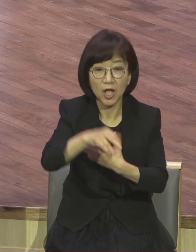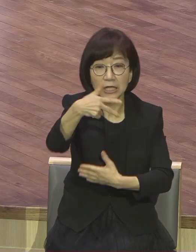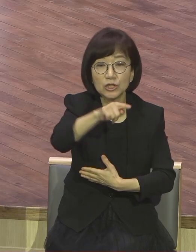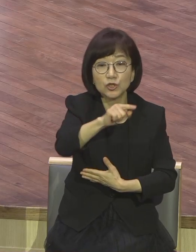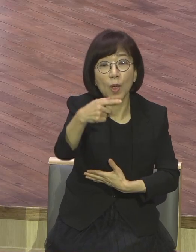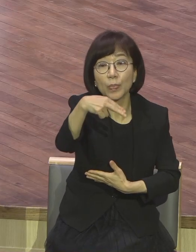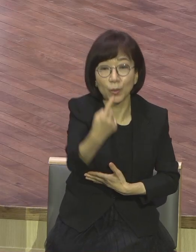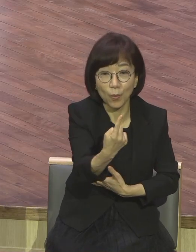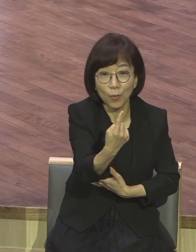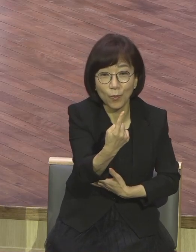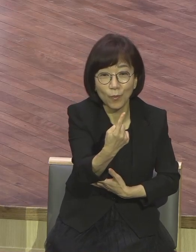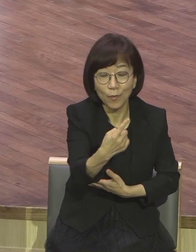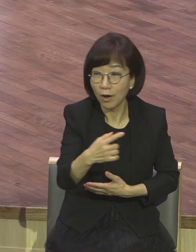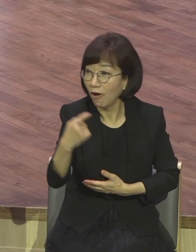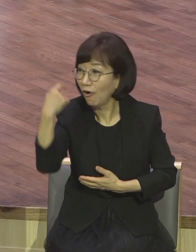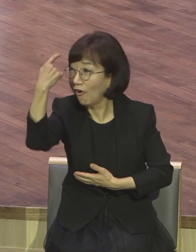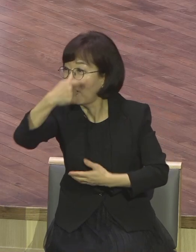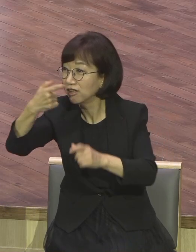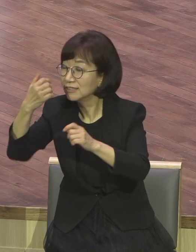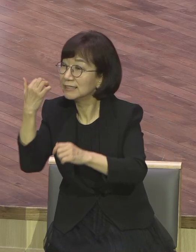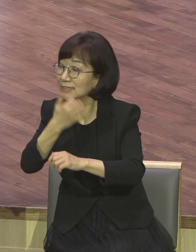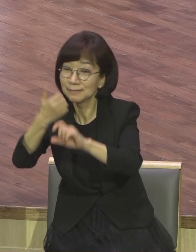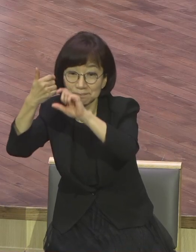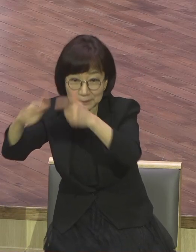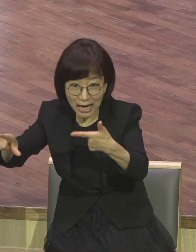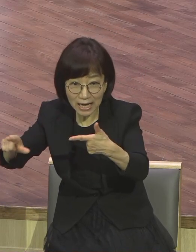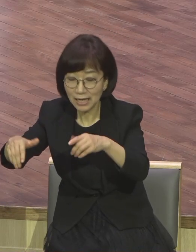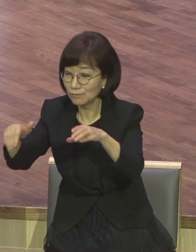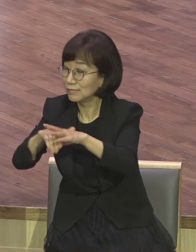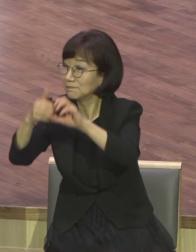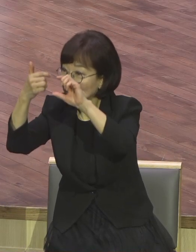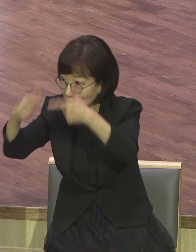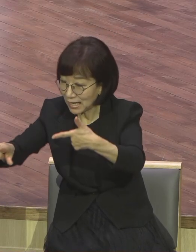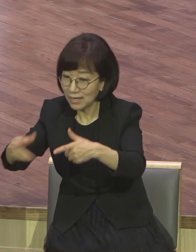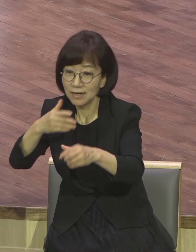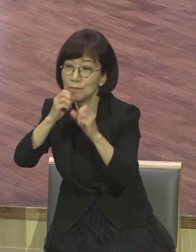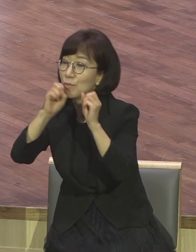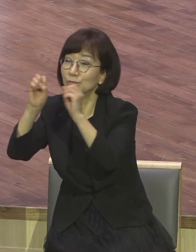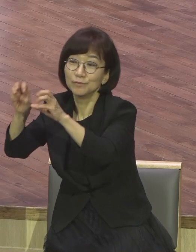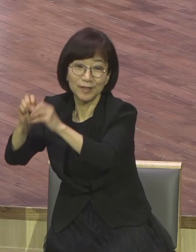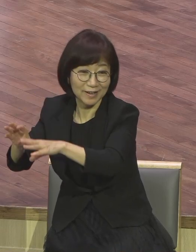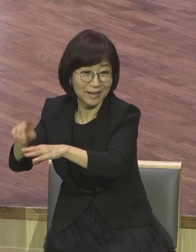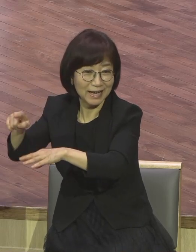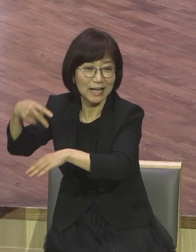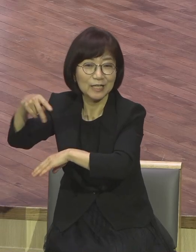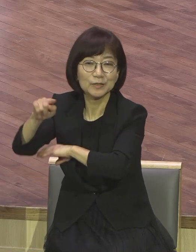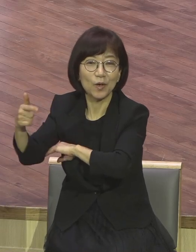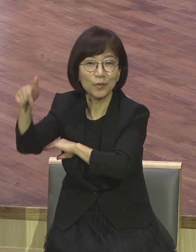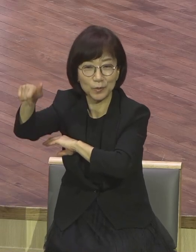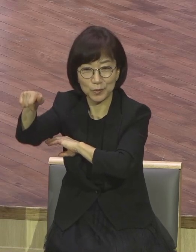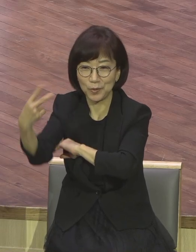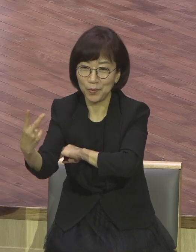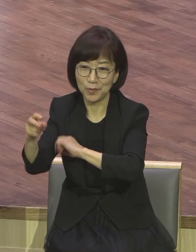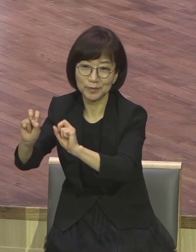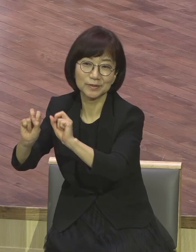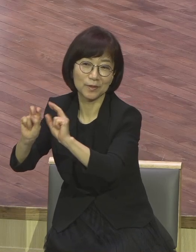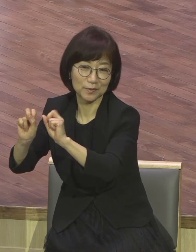문학권이 다른 데서 하면 성교라 그러고 똑같은 예술을 말하는데 어디서 하느냐 따라서 전도와 성교로 나누어집니다.